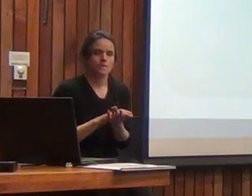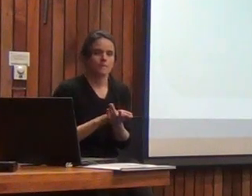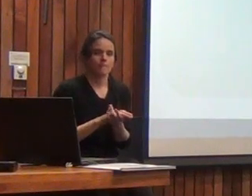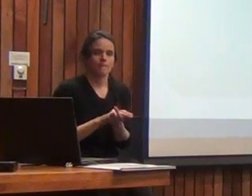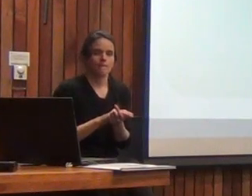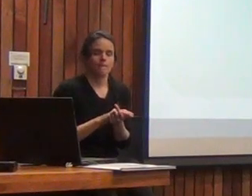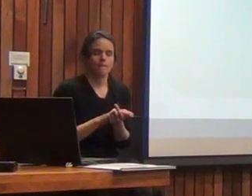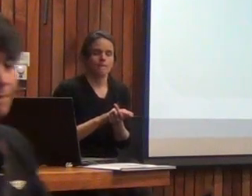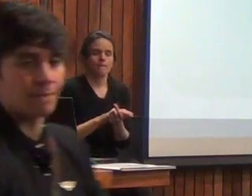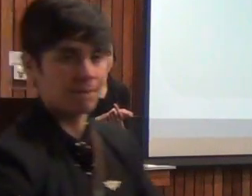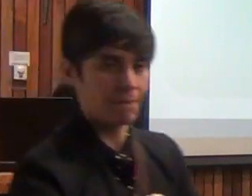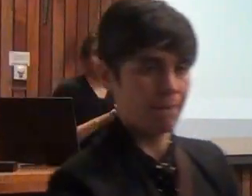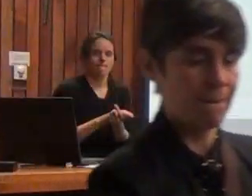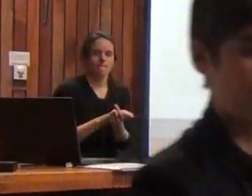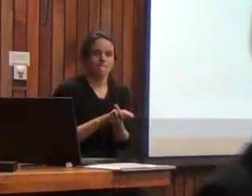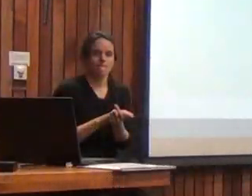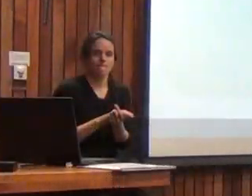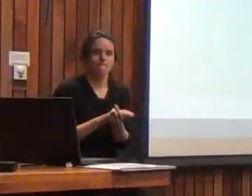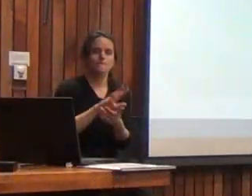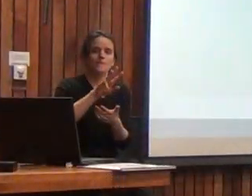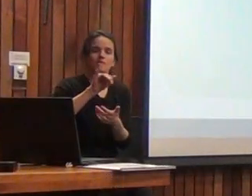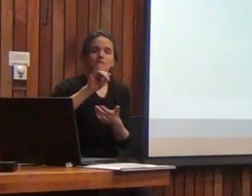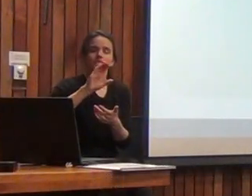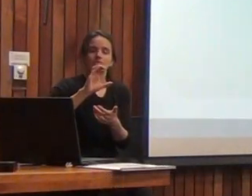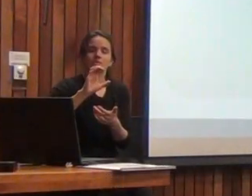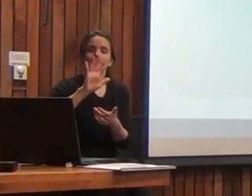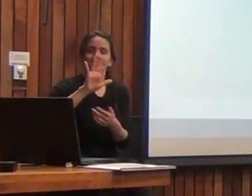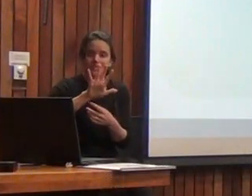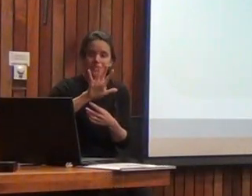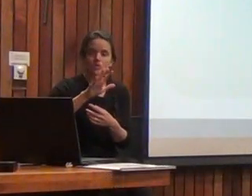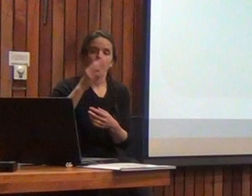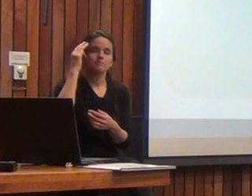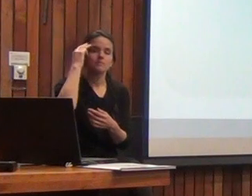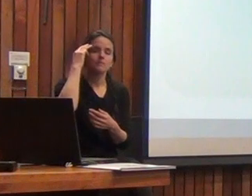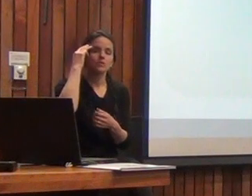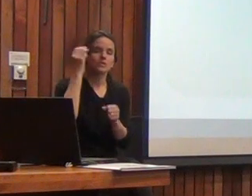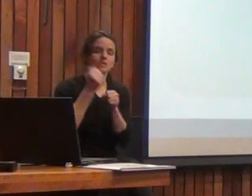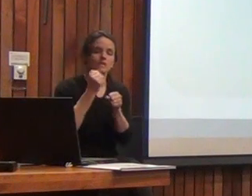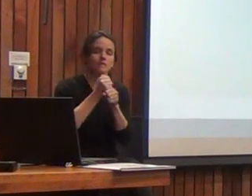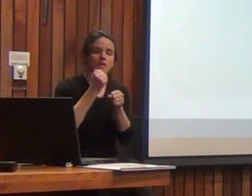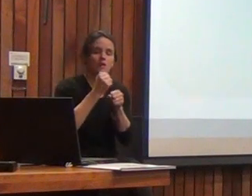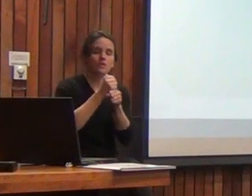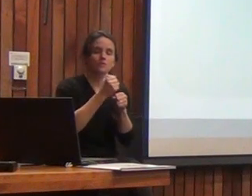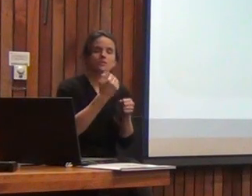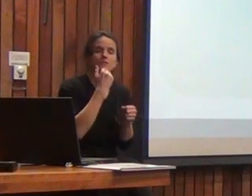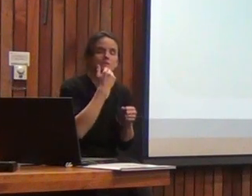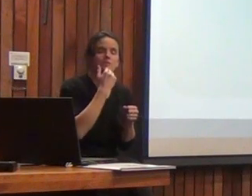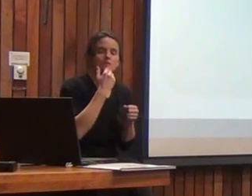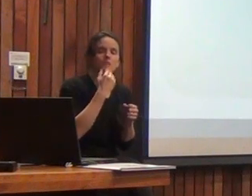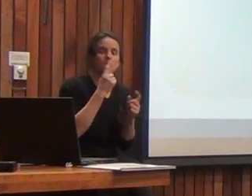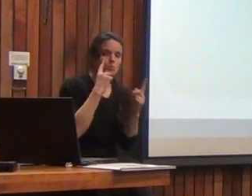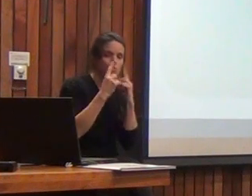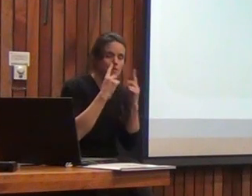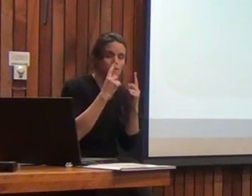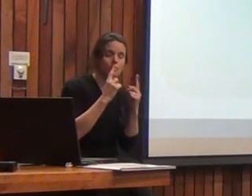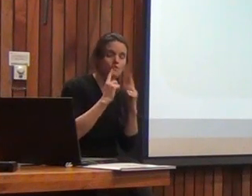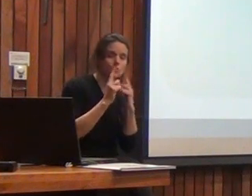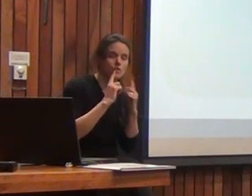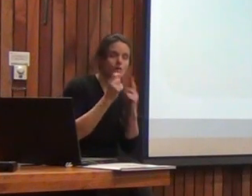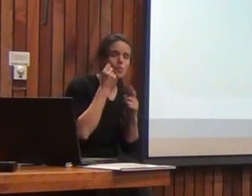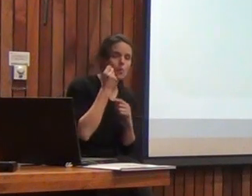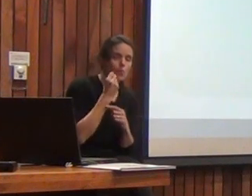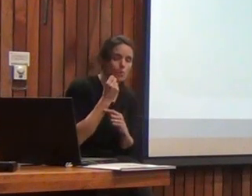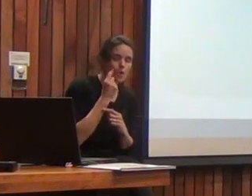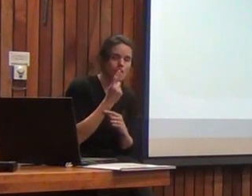en el en el BIS 5 el índice de memoria de trabajo de los índices principales incluye pruebas que tienen tanto un input